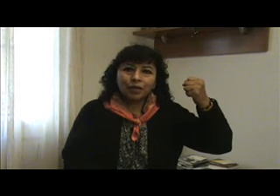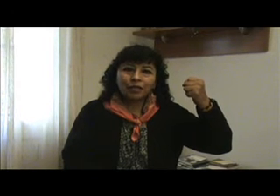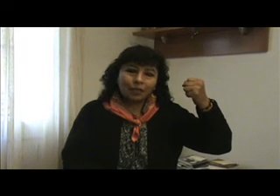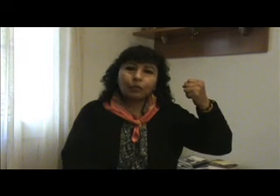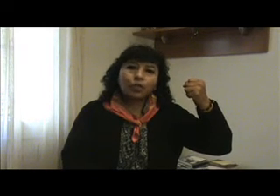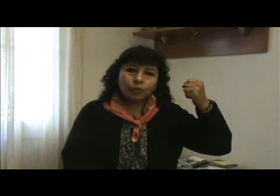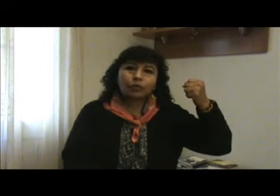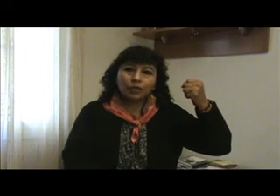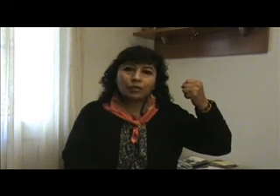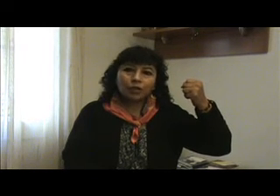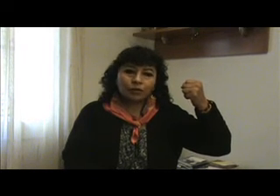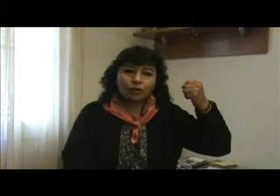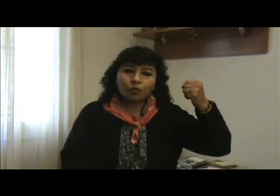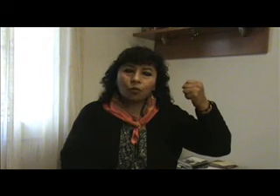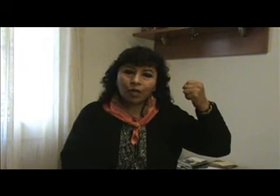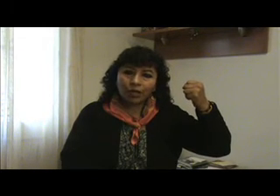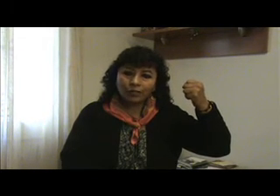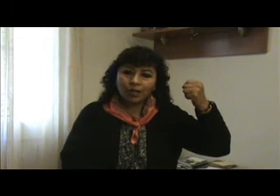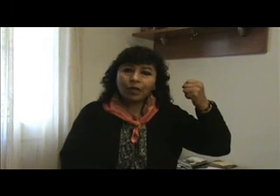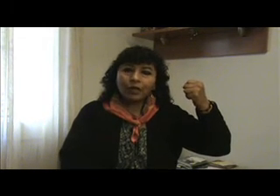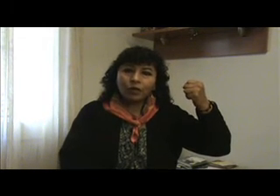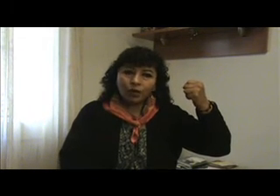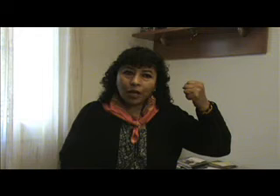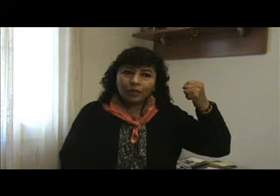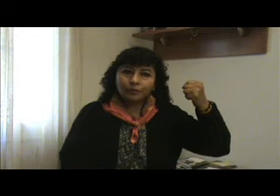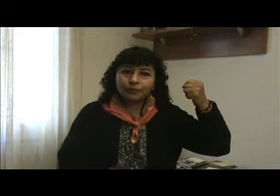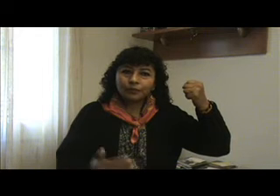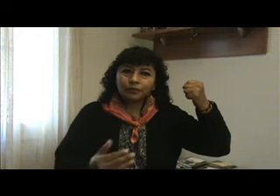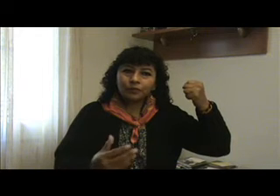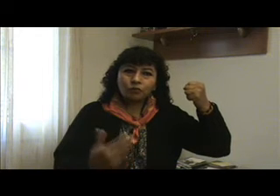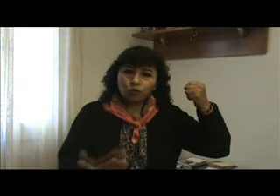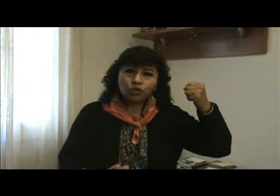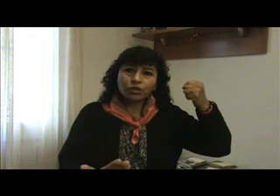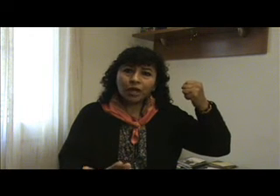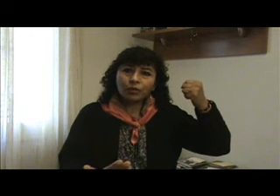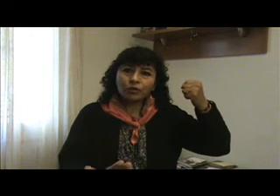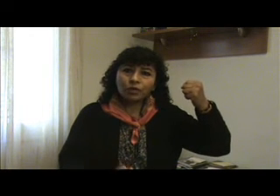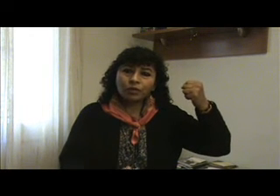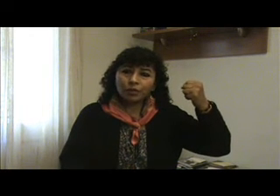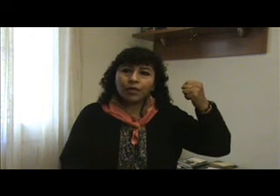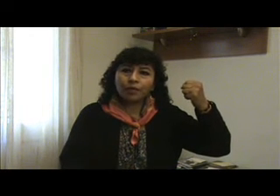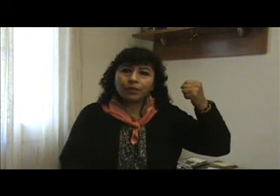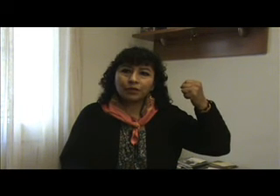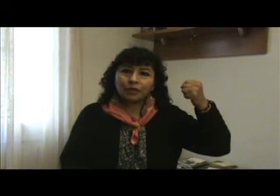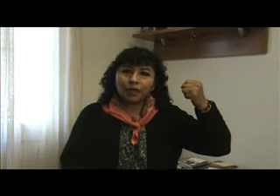Y sabemos que podemos hacerlo como mujeres, lograr muchos cambios de manera pacífica.